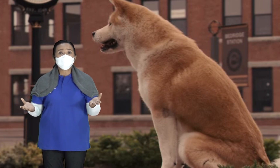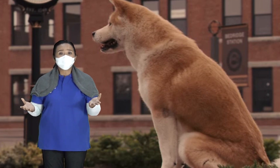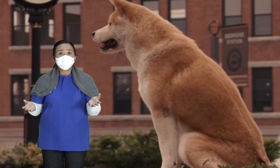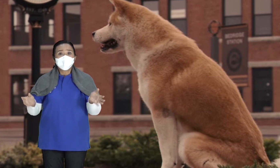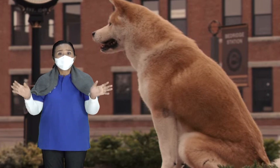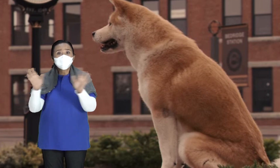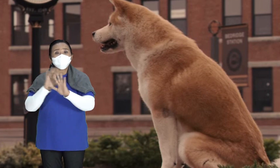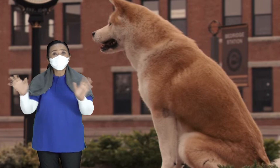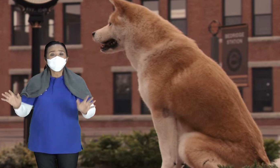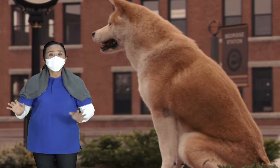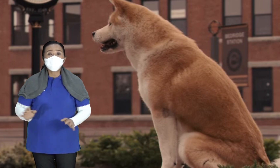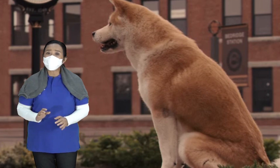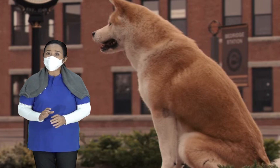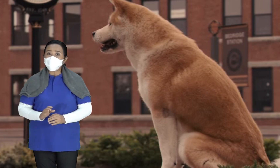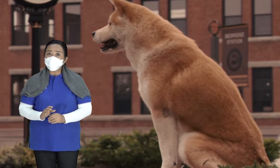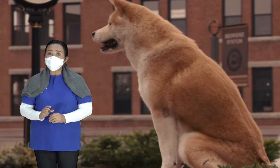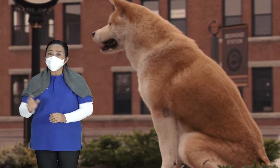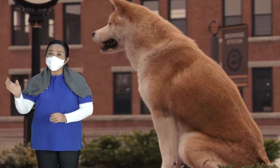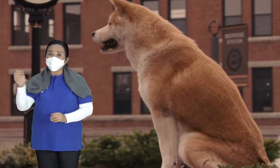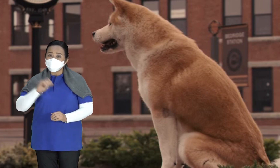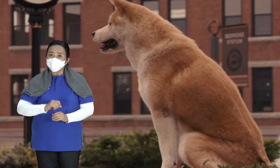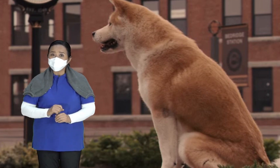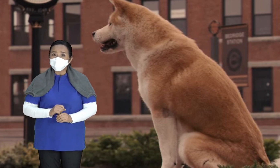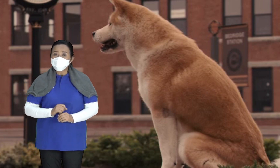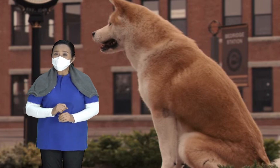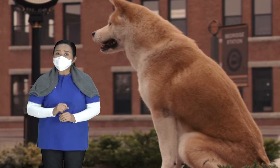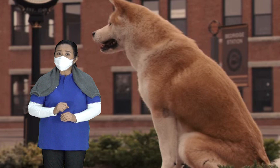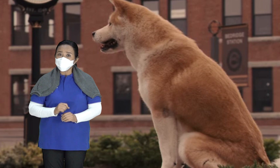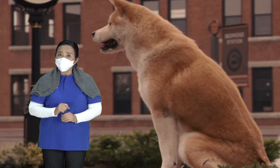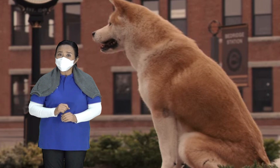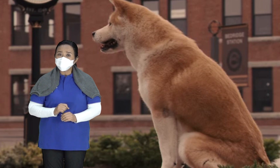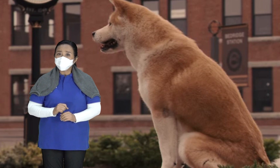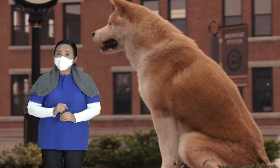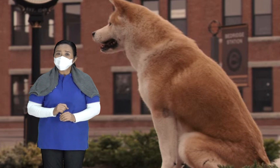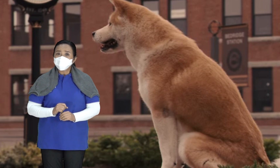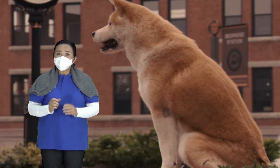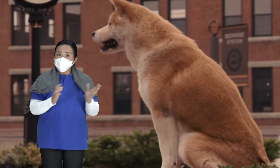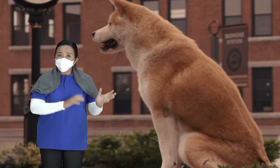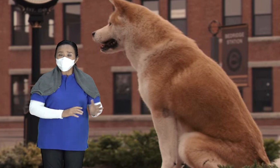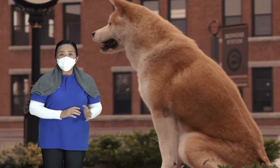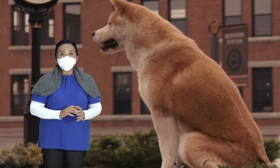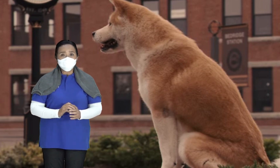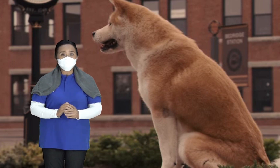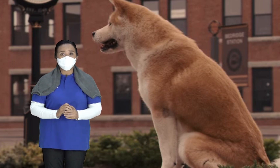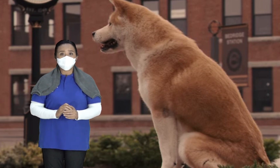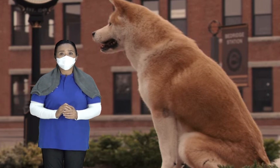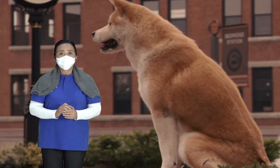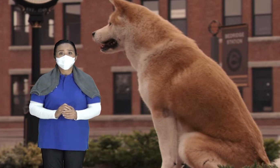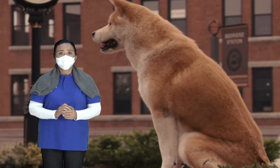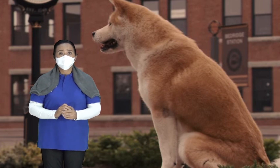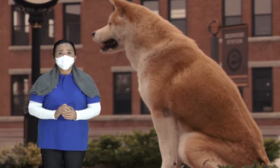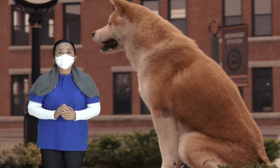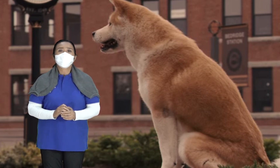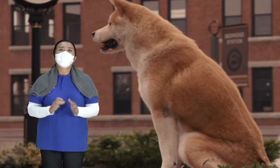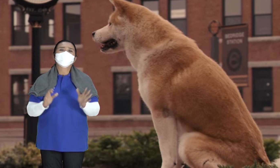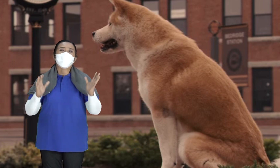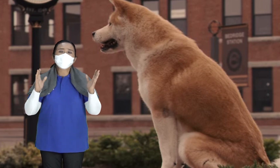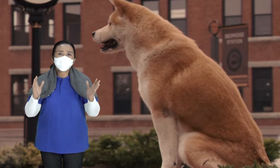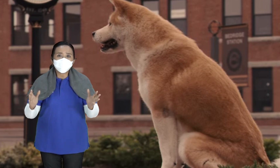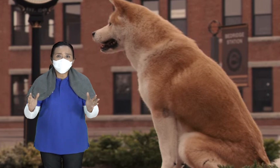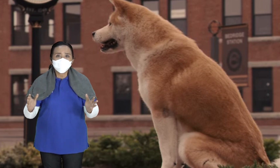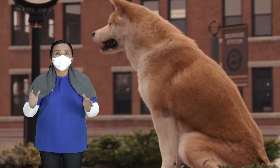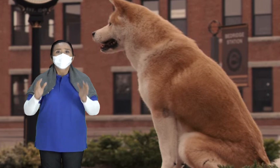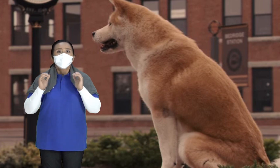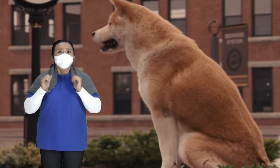akhirnya Profesor gak bisa kembali lagi Bukan Ke stasiun Pulang ke rumahnya Nah